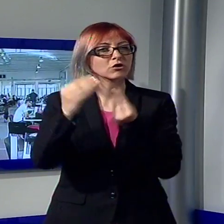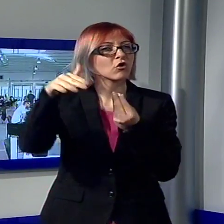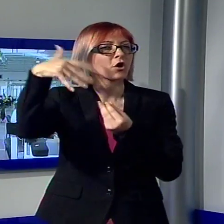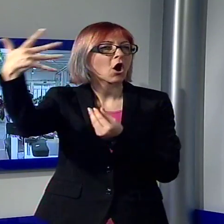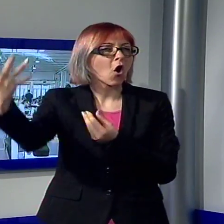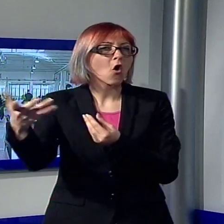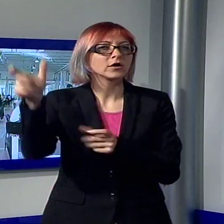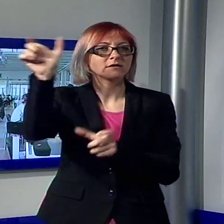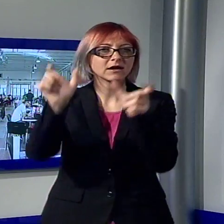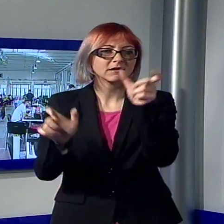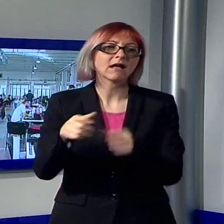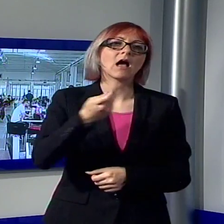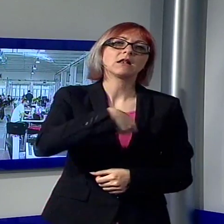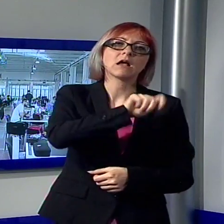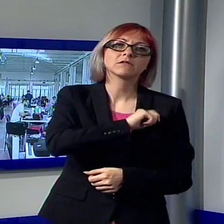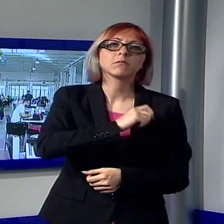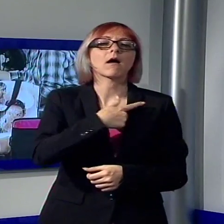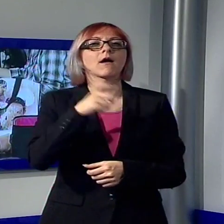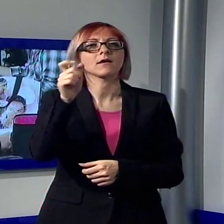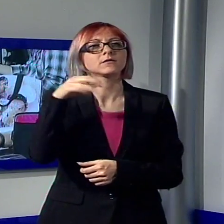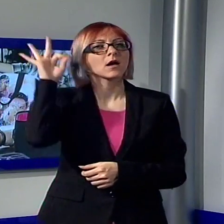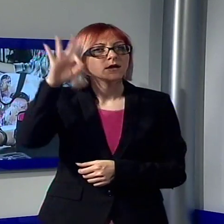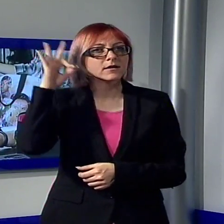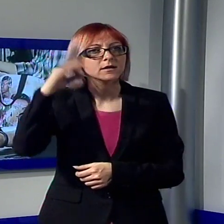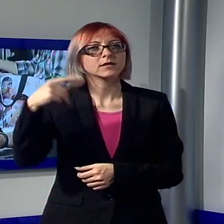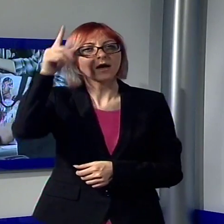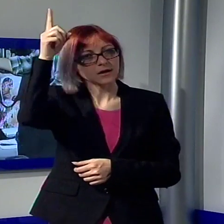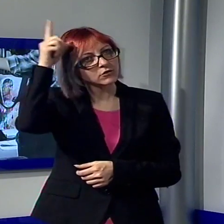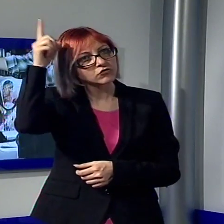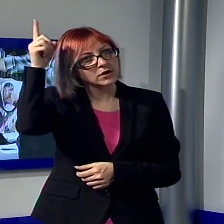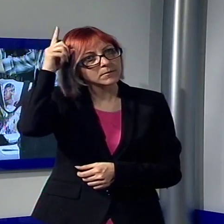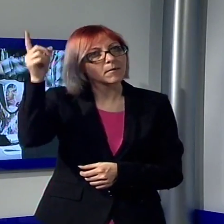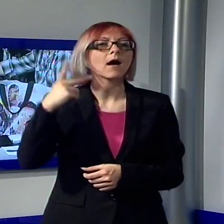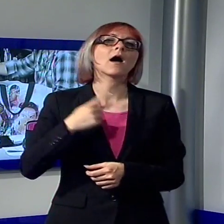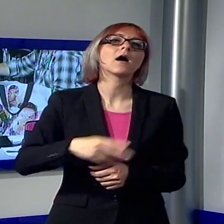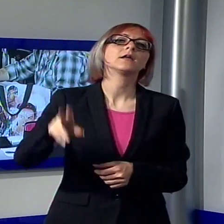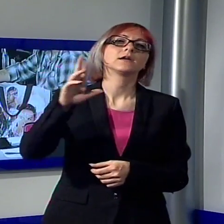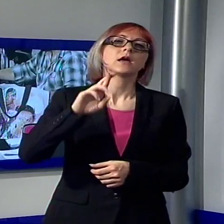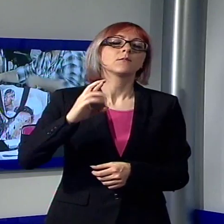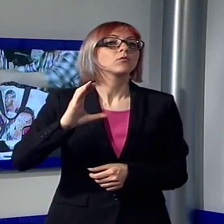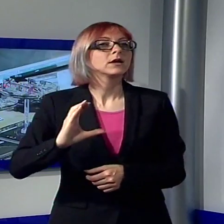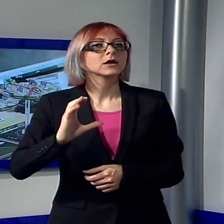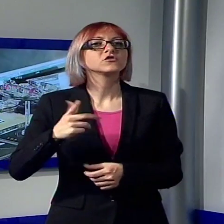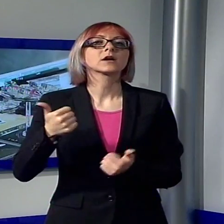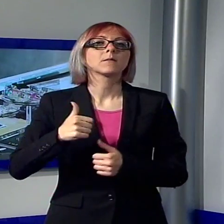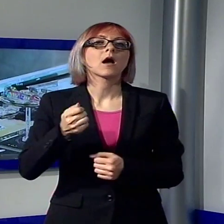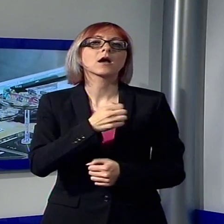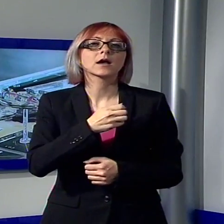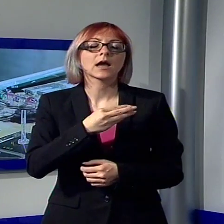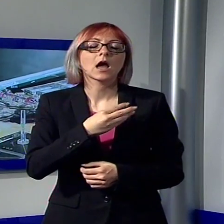ma anche da Spagna, Inghilterra, Germania, Repubblica Ceca e Polonia. Nove tornei per un totale di più di 500 partite.